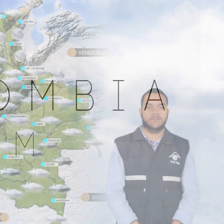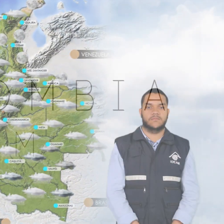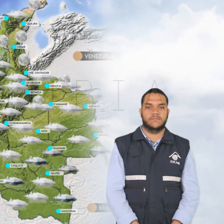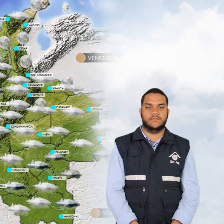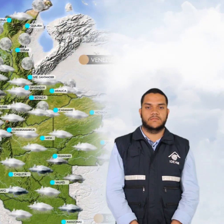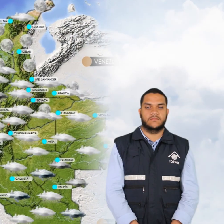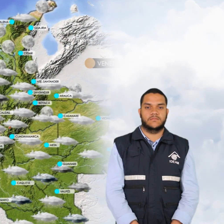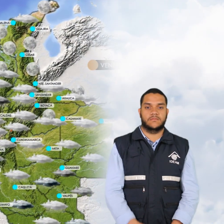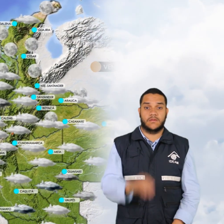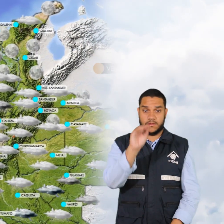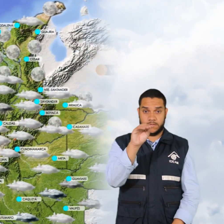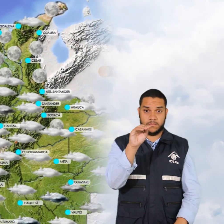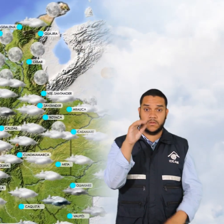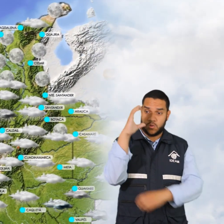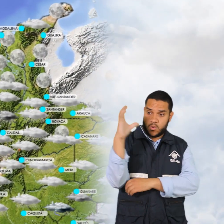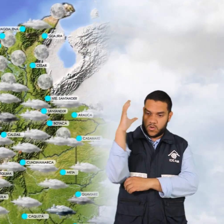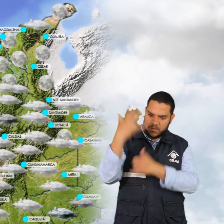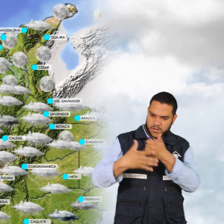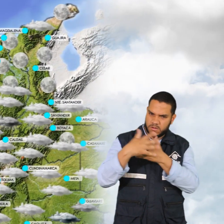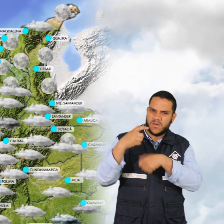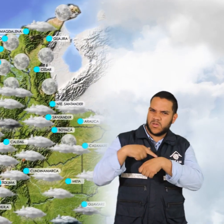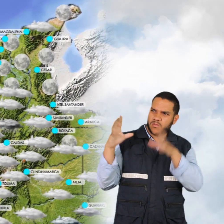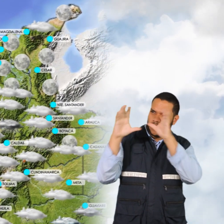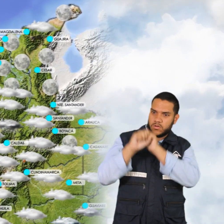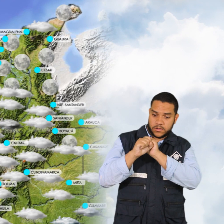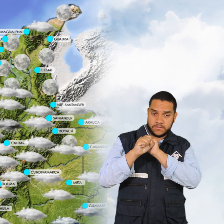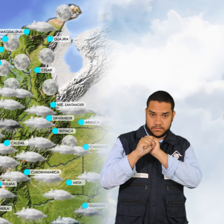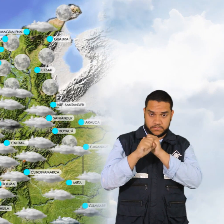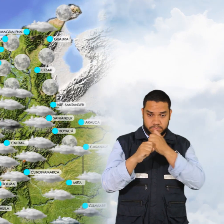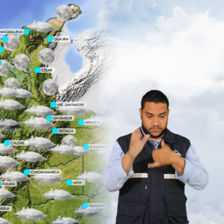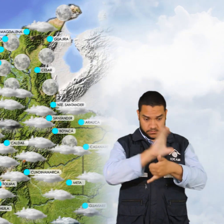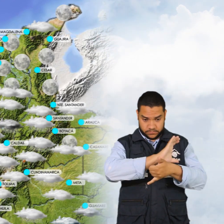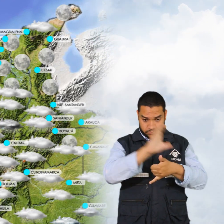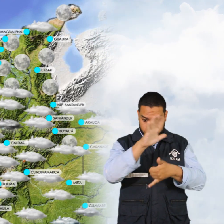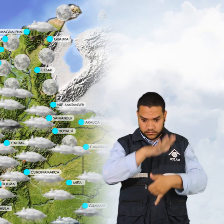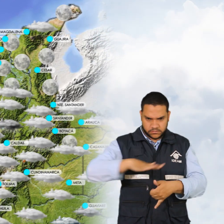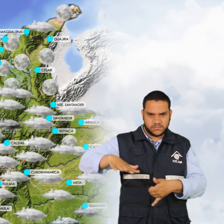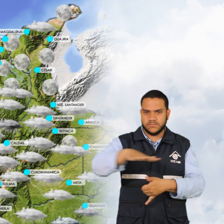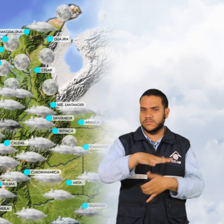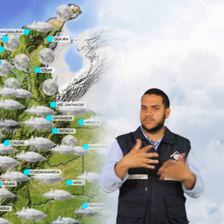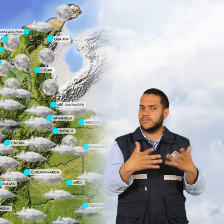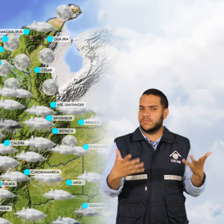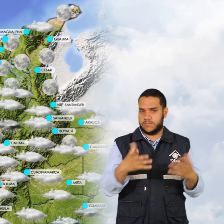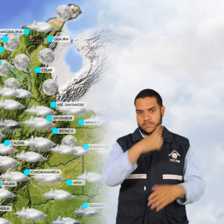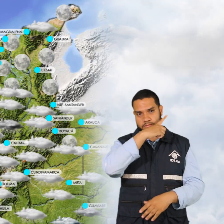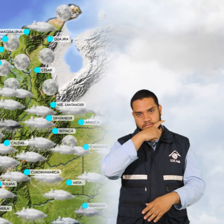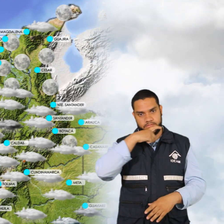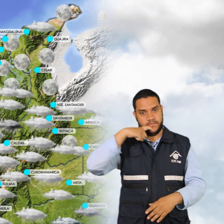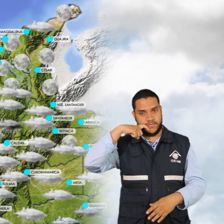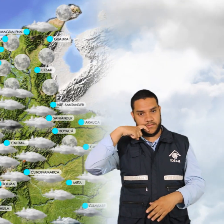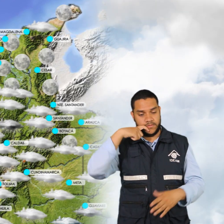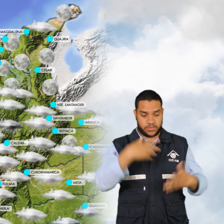El pronóstico a nivel nacional para esta noche nos indica que en gran parte de la región caribe prevalecerán las condiciones de tiempo seco.